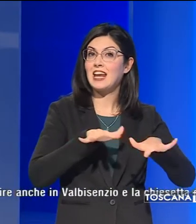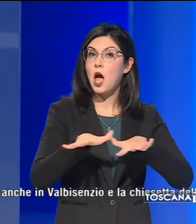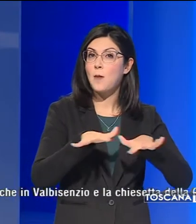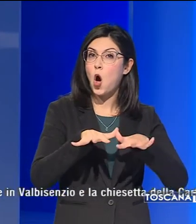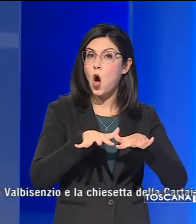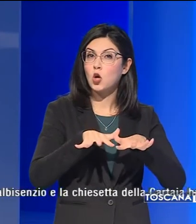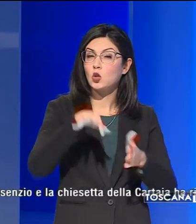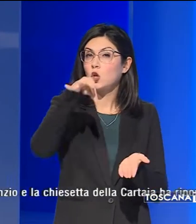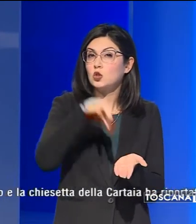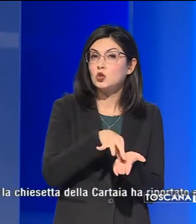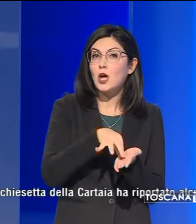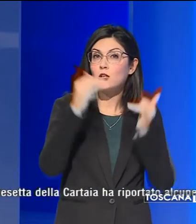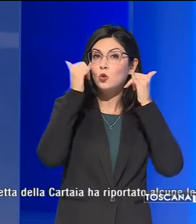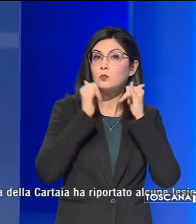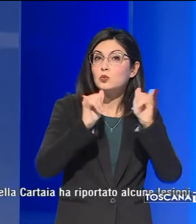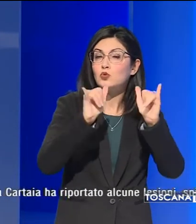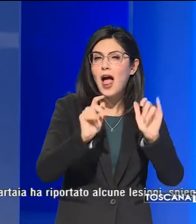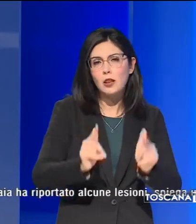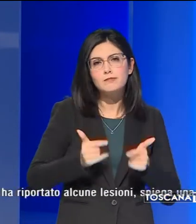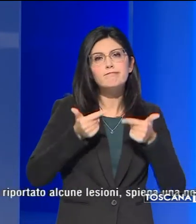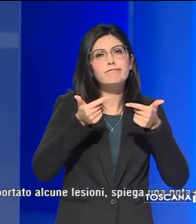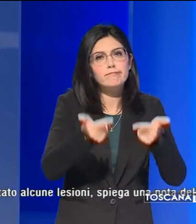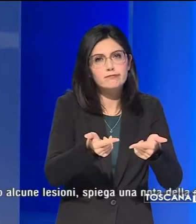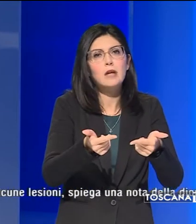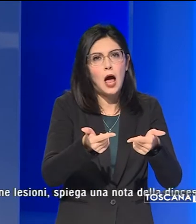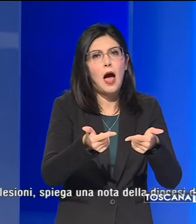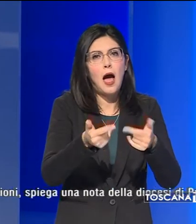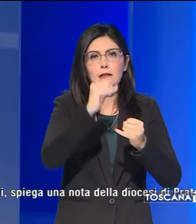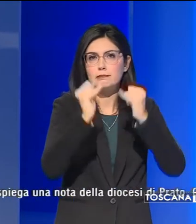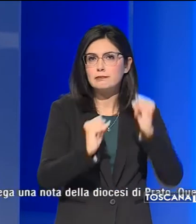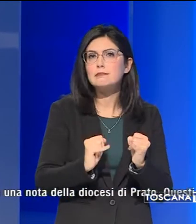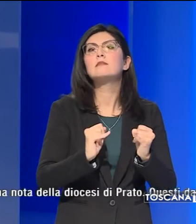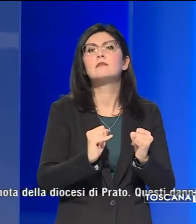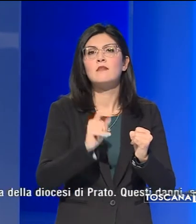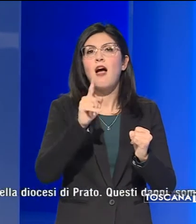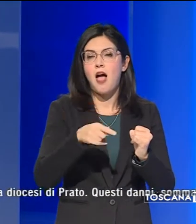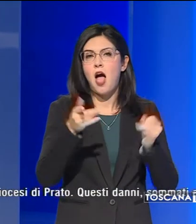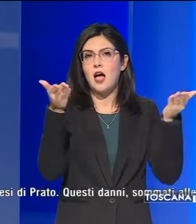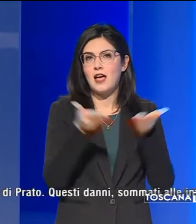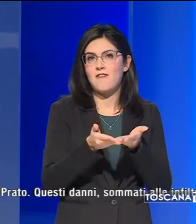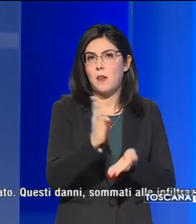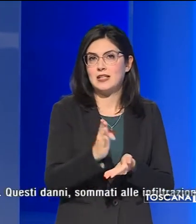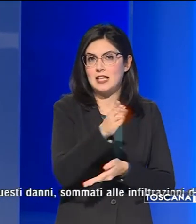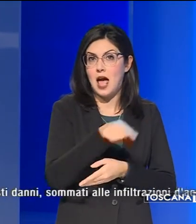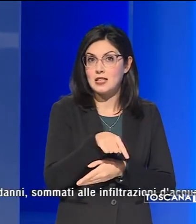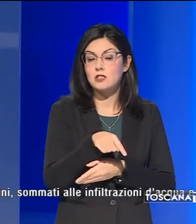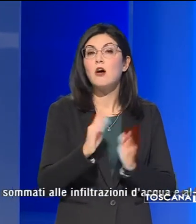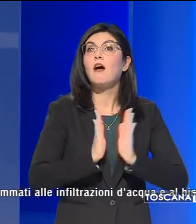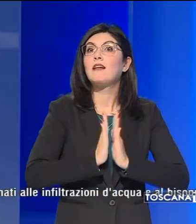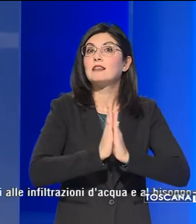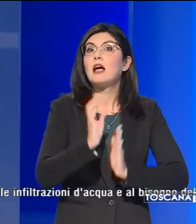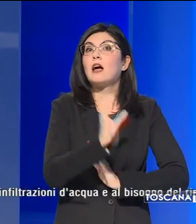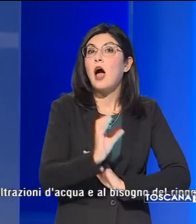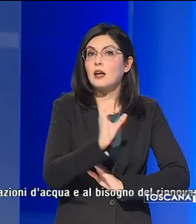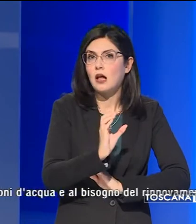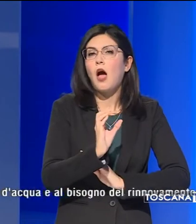epicentro il Mugello infatti si sono fatte sentire anche in Val Bisenzio e la chiesetta della Cartaia